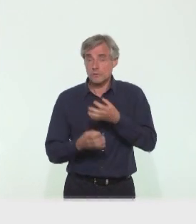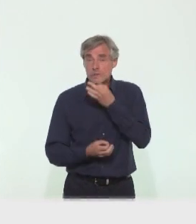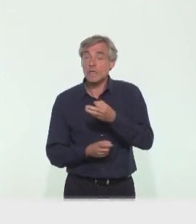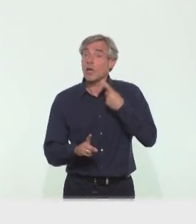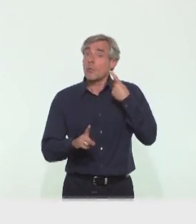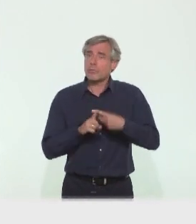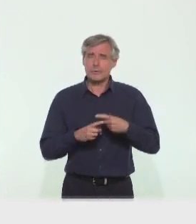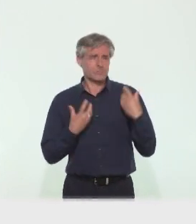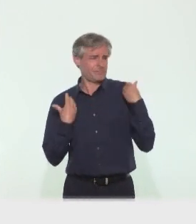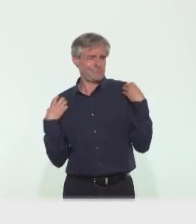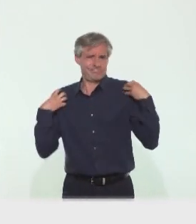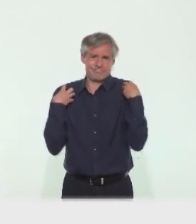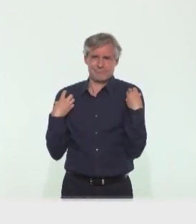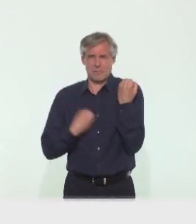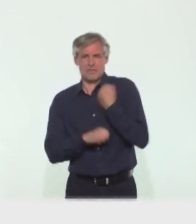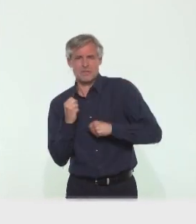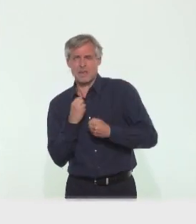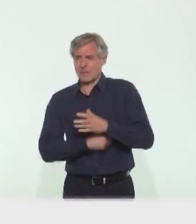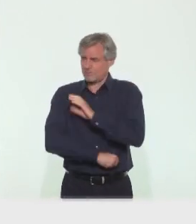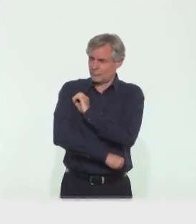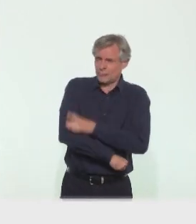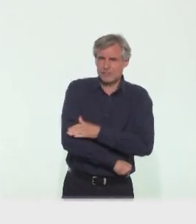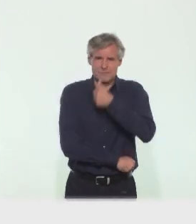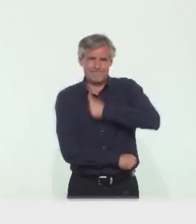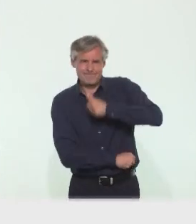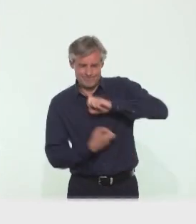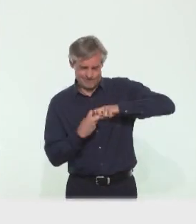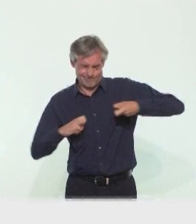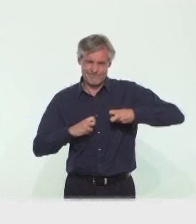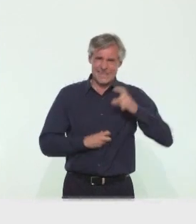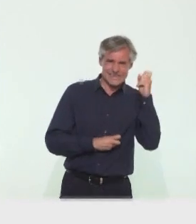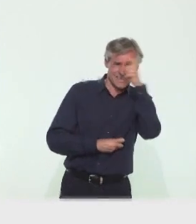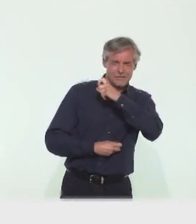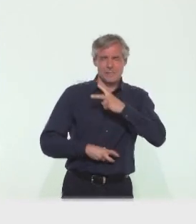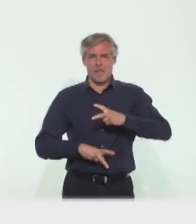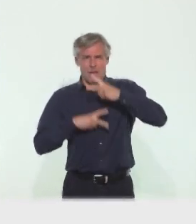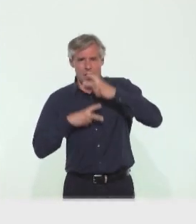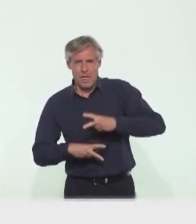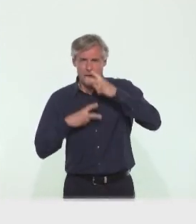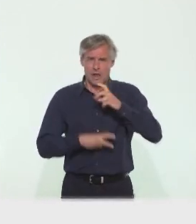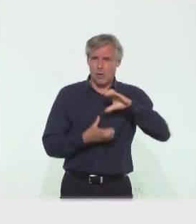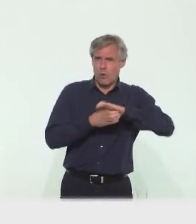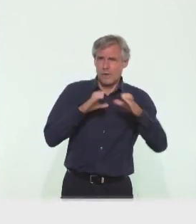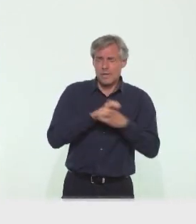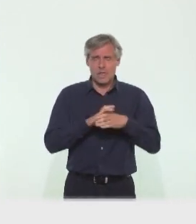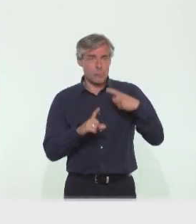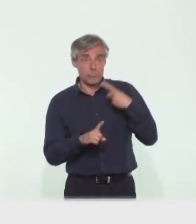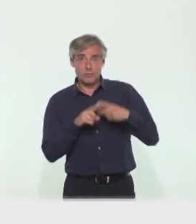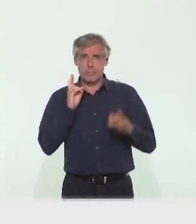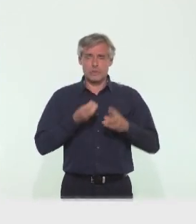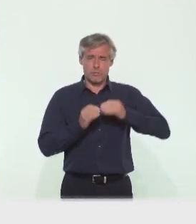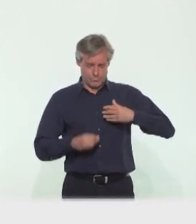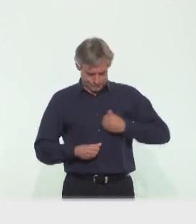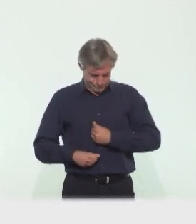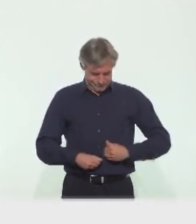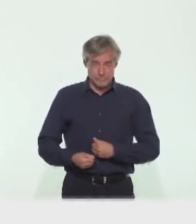aussi les courbatures, les douleurs musculaires, les douleurs articulaires, les difficultés respiratoires, éventuellement même des signes digestifs,